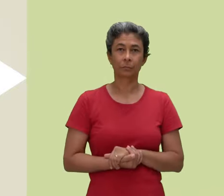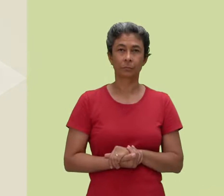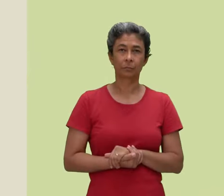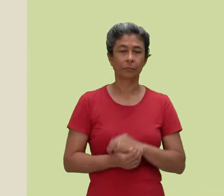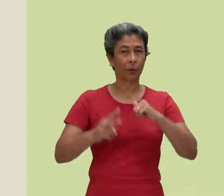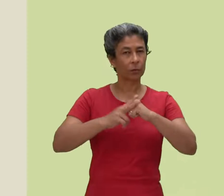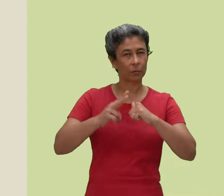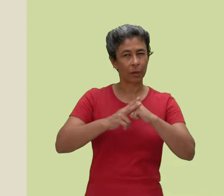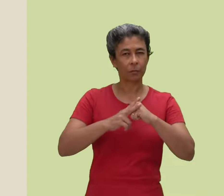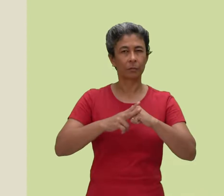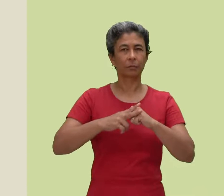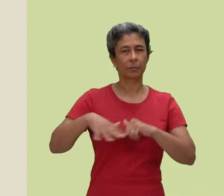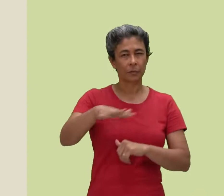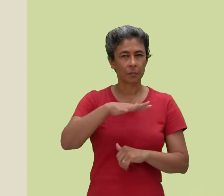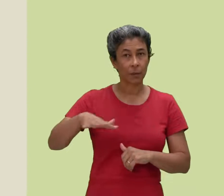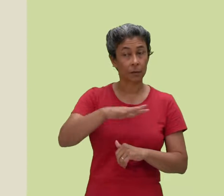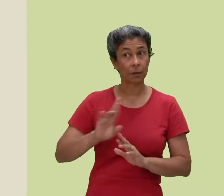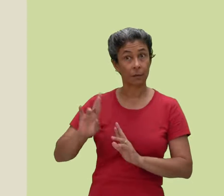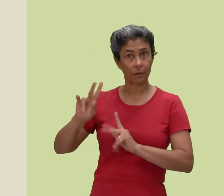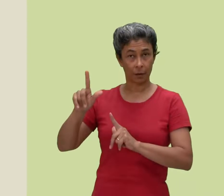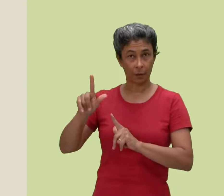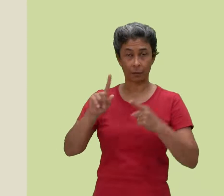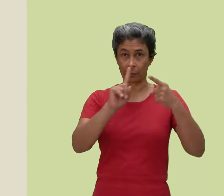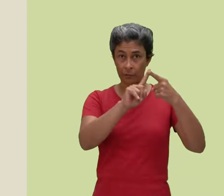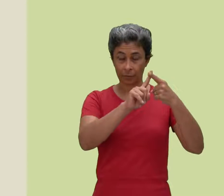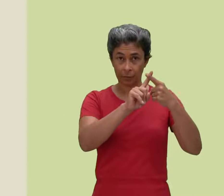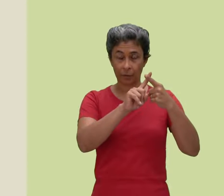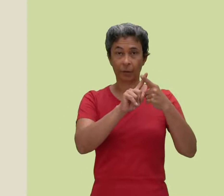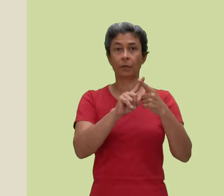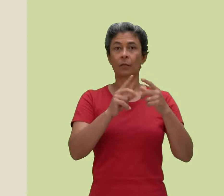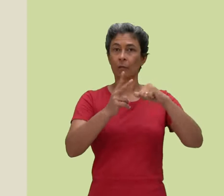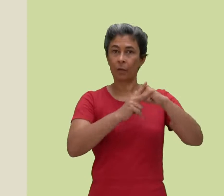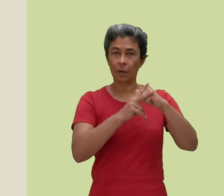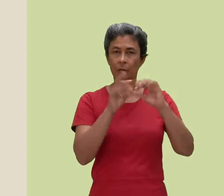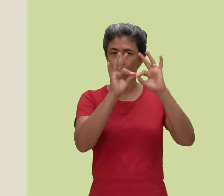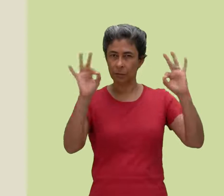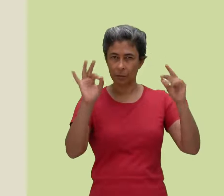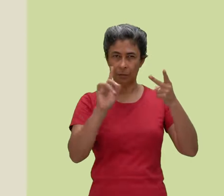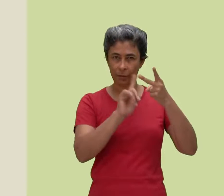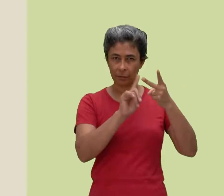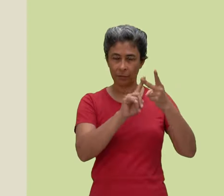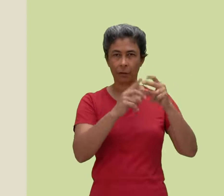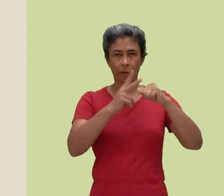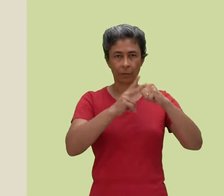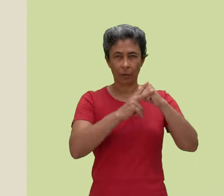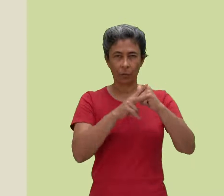Os verbos espaciais, diferentemente dos verbos simples e com concordância,